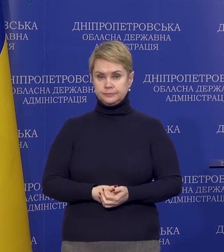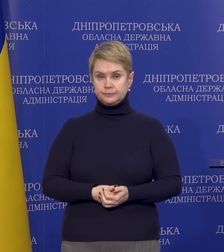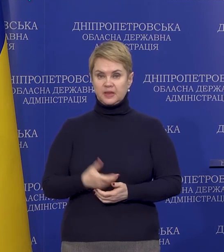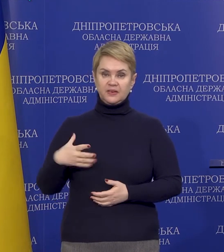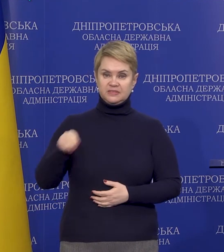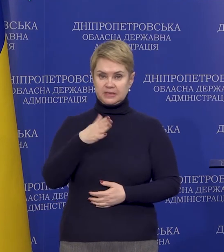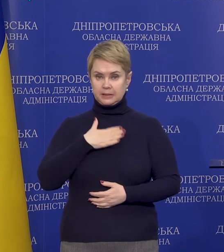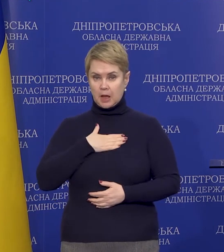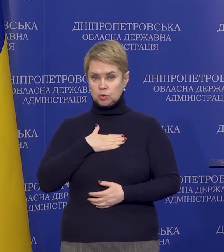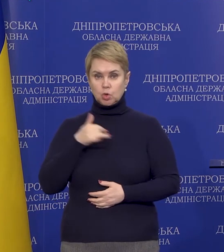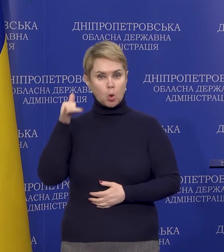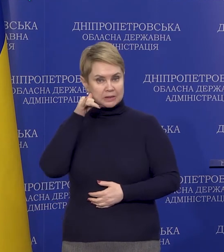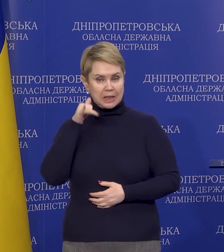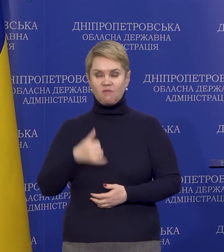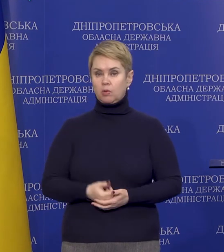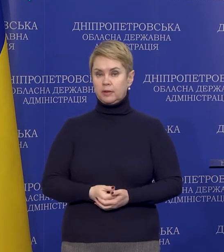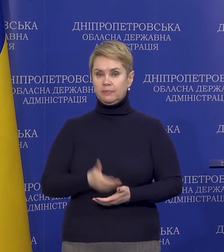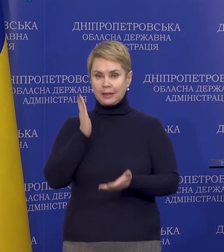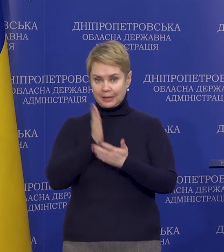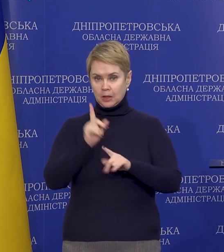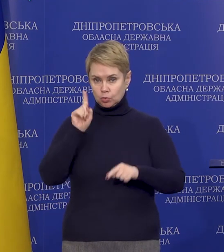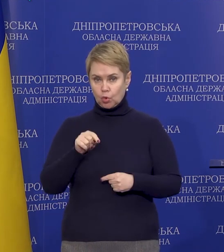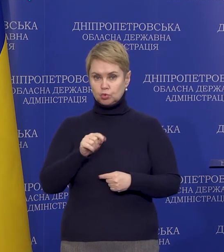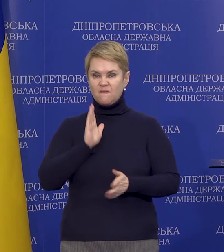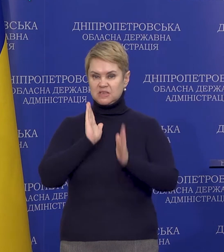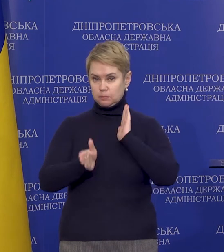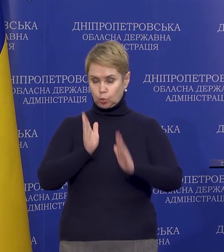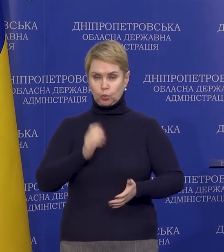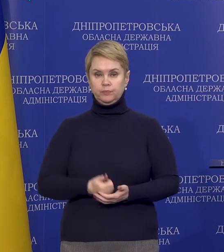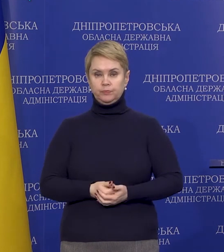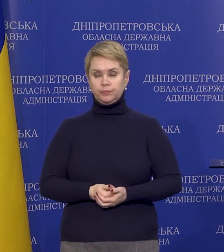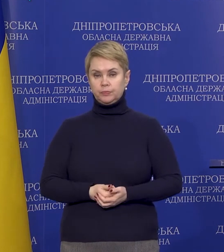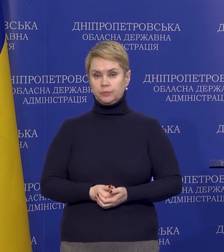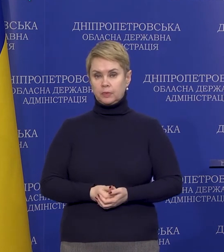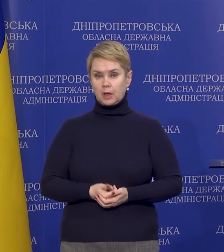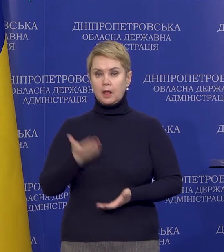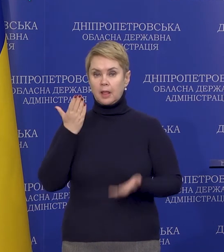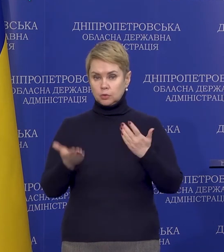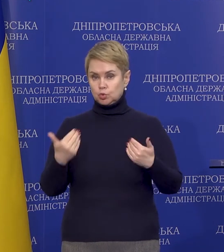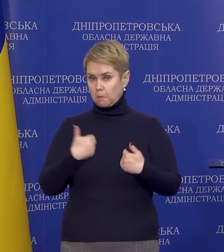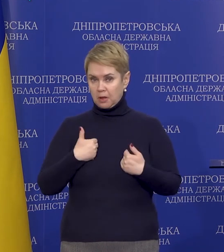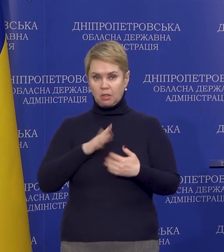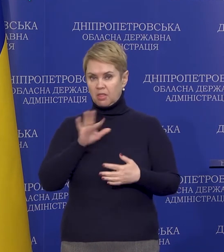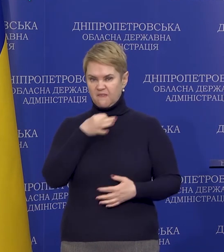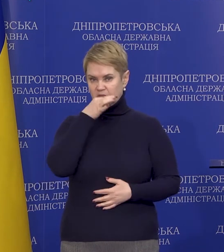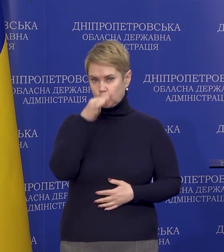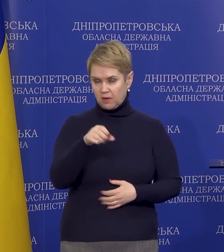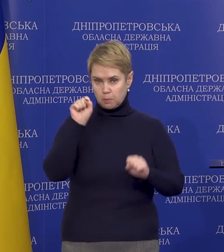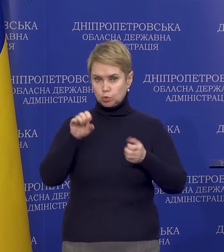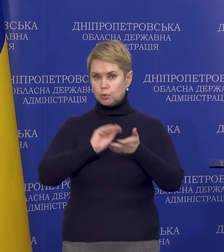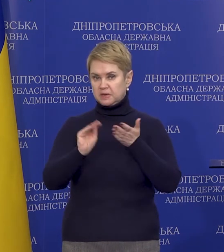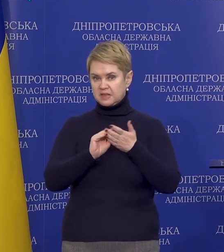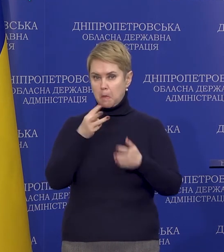Всі наші контактні телефони є теж в мережі Фейсбуку. Якщо ми не відповідаємо, можете